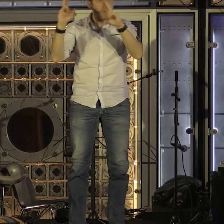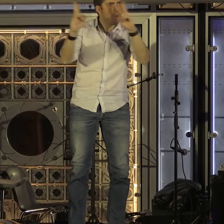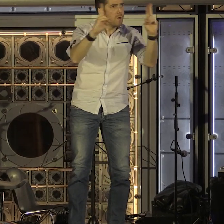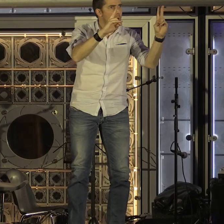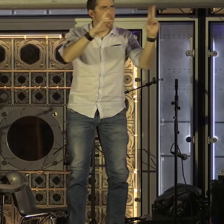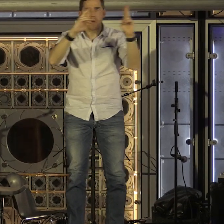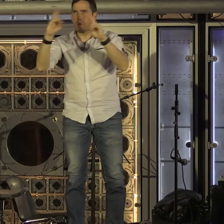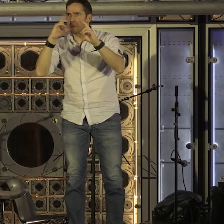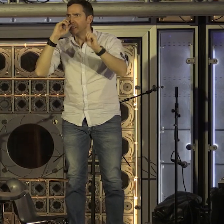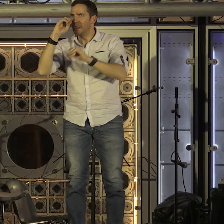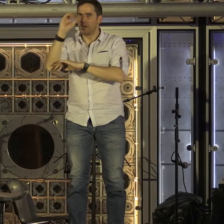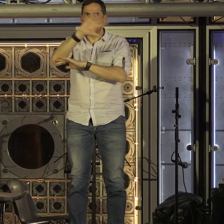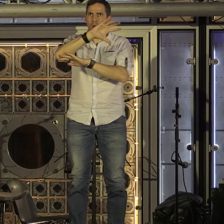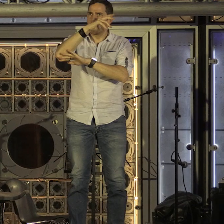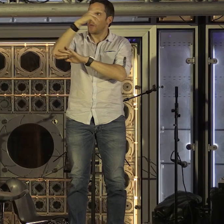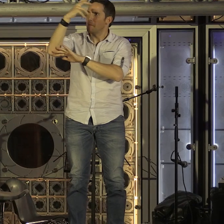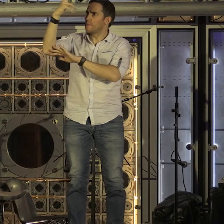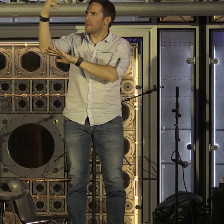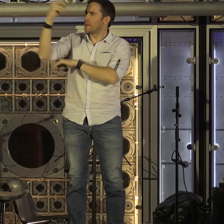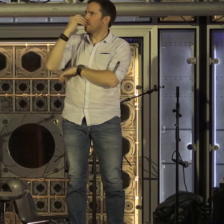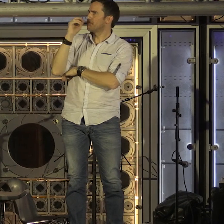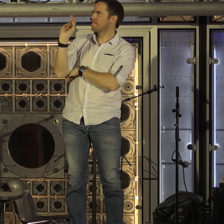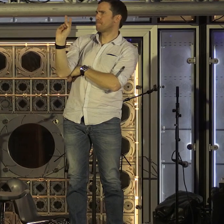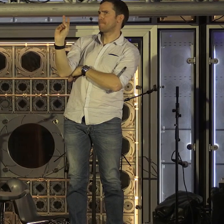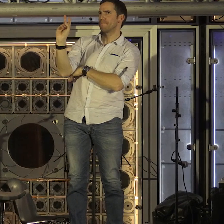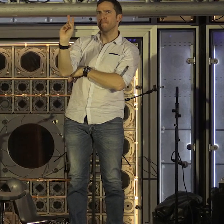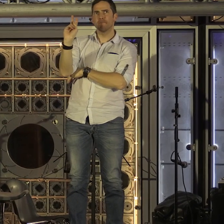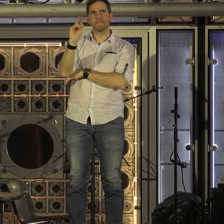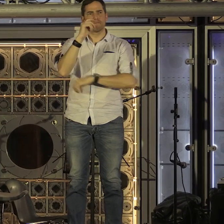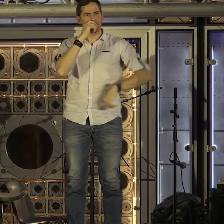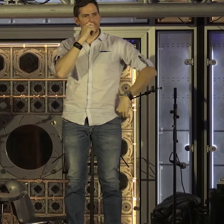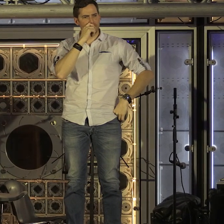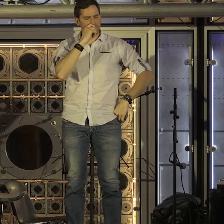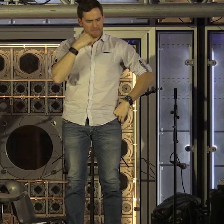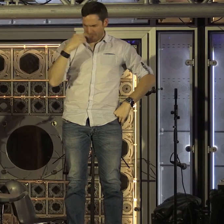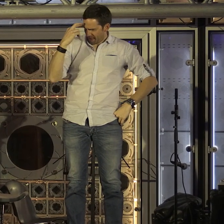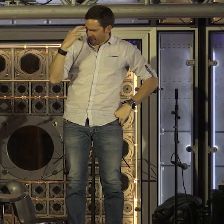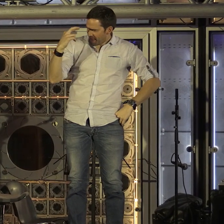en un nœud plongeant, dissolvant les rêves dont on te sourit.